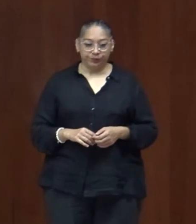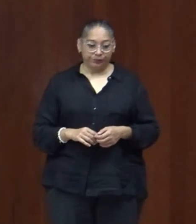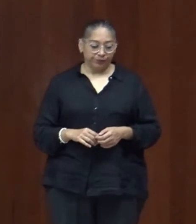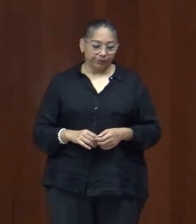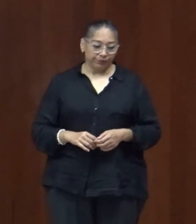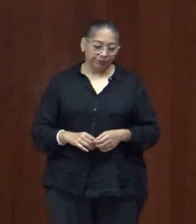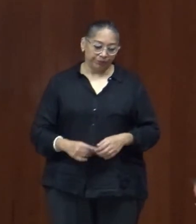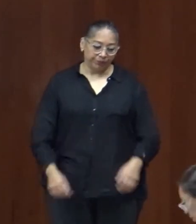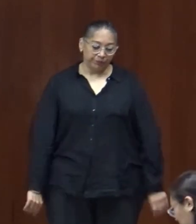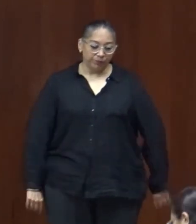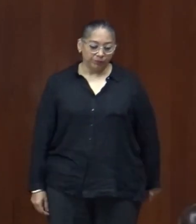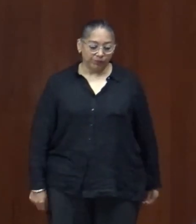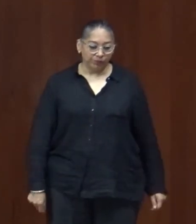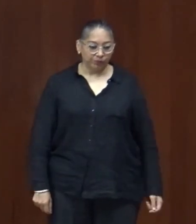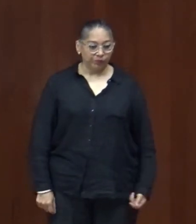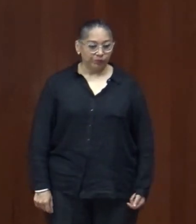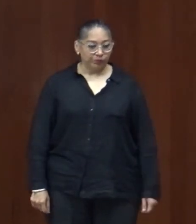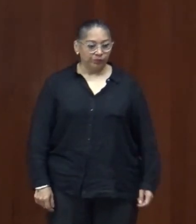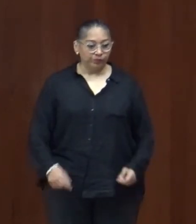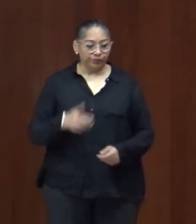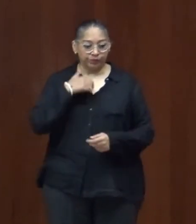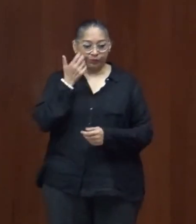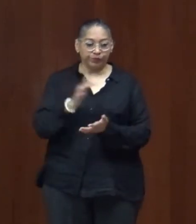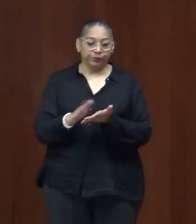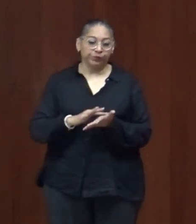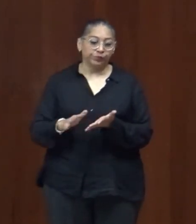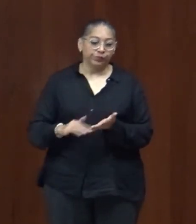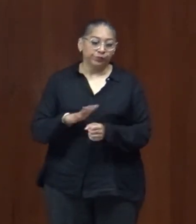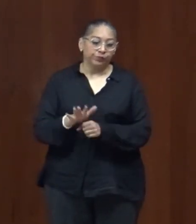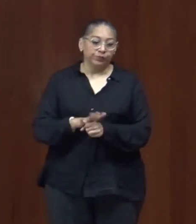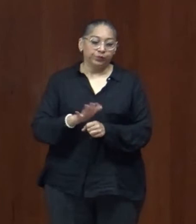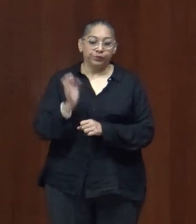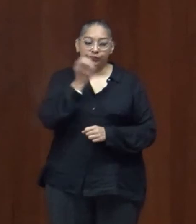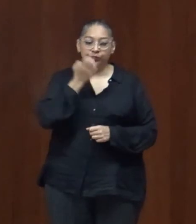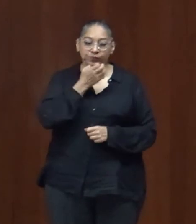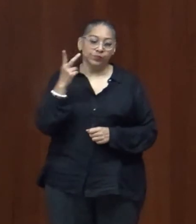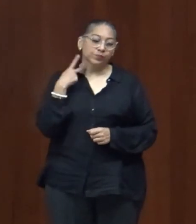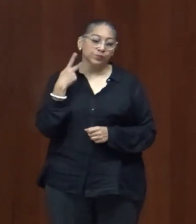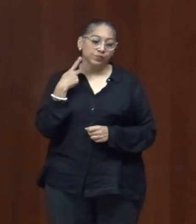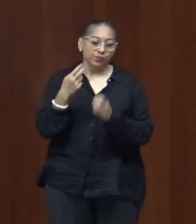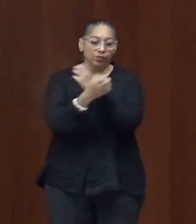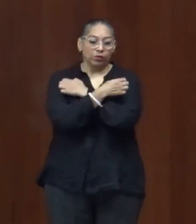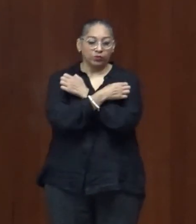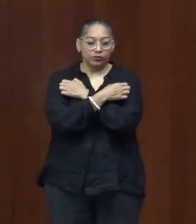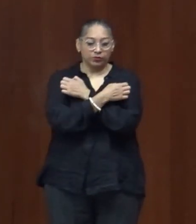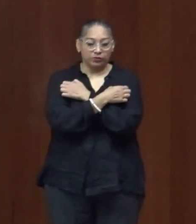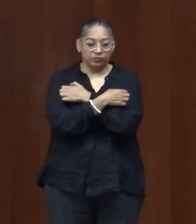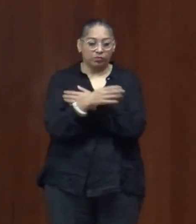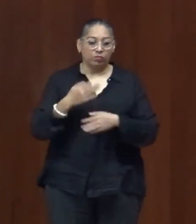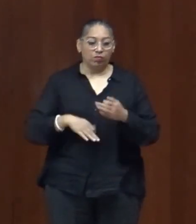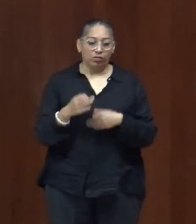permite para comenzar estas conversaciones sobre la escuela sobre las políticas educativas sobre las prácticas